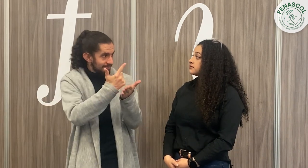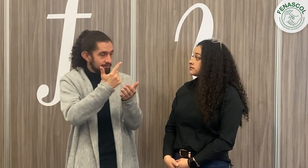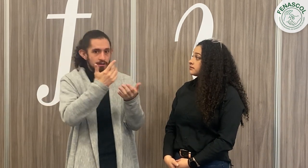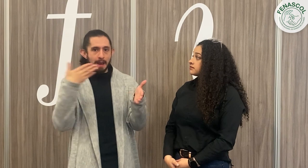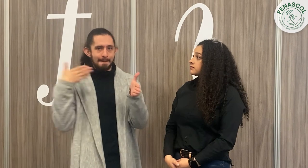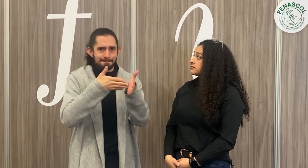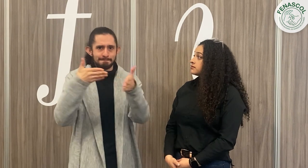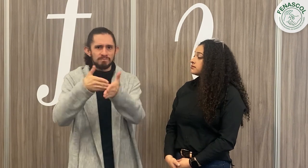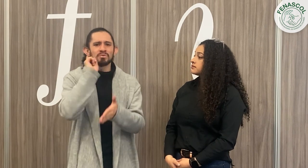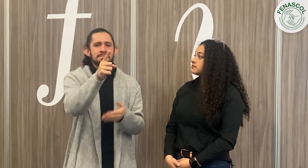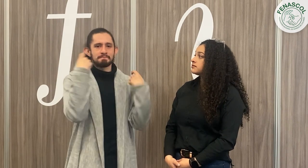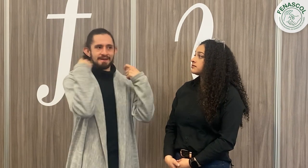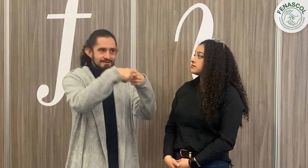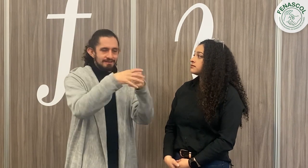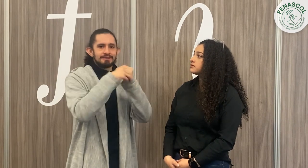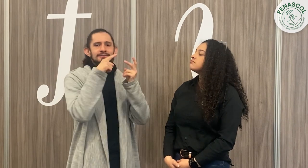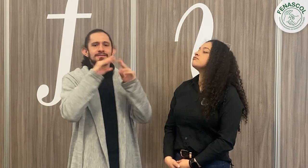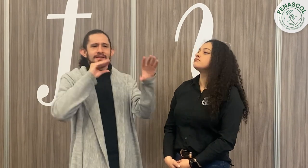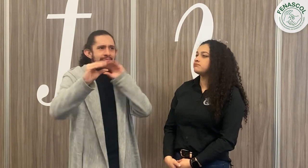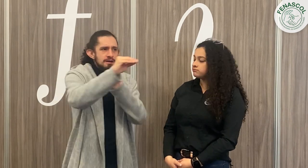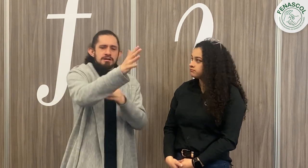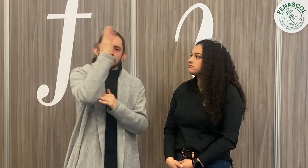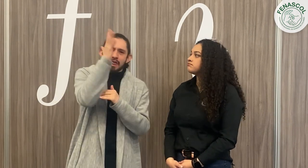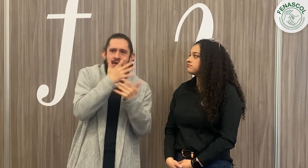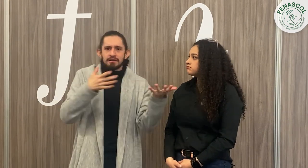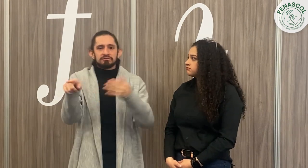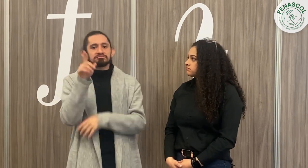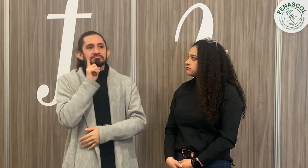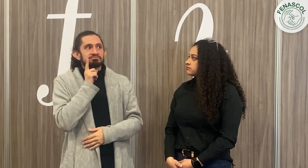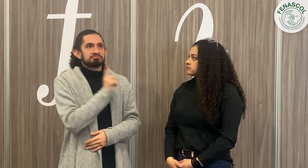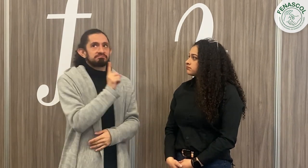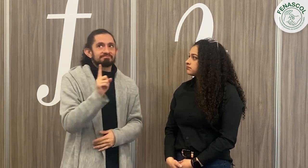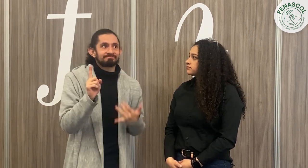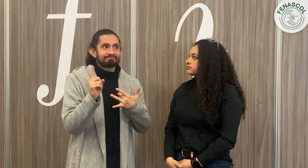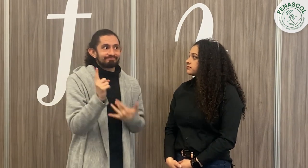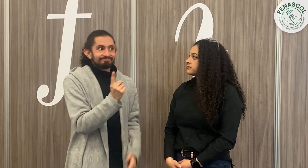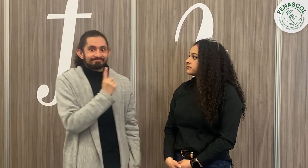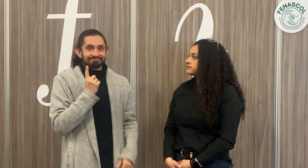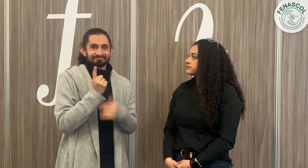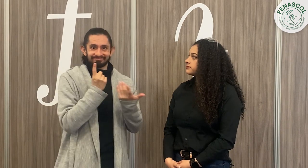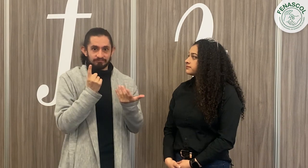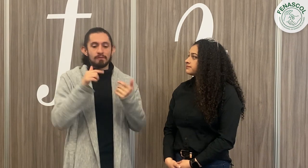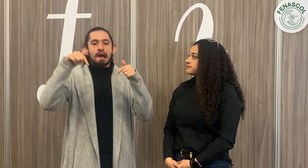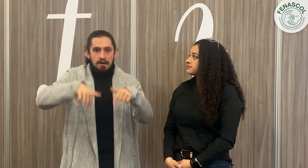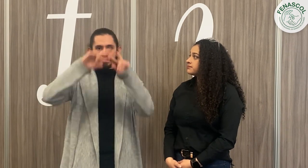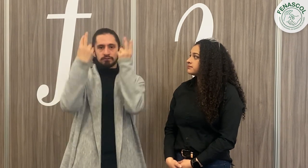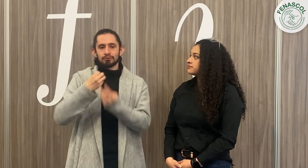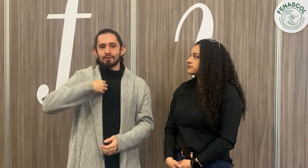español, y eran español hablado, y el sordo se sentía como sin saber qué hacer. Pero este año como que se abrieron las puertas. Se abrió el acceso para que